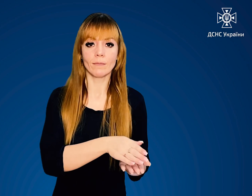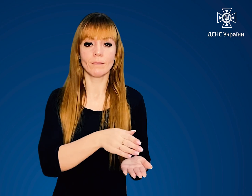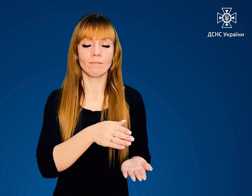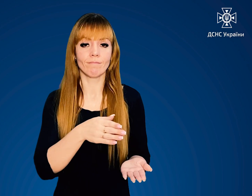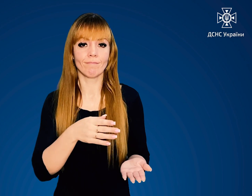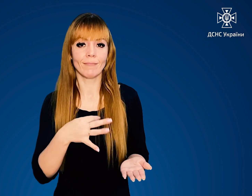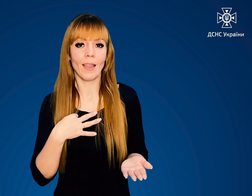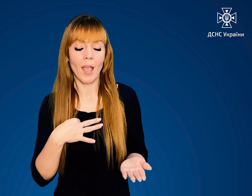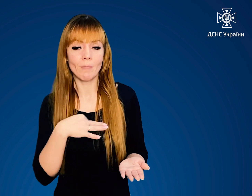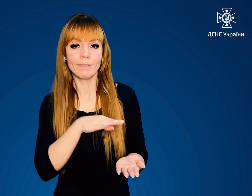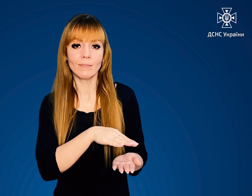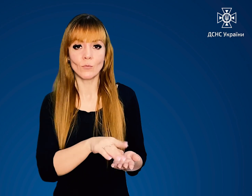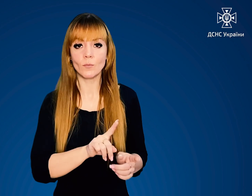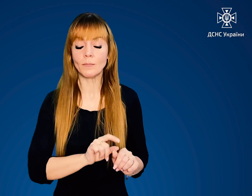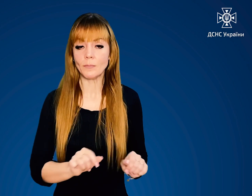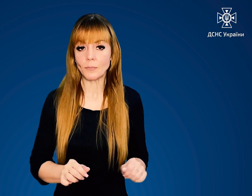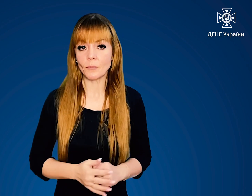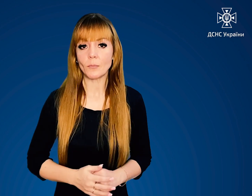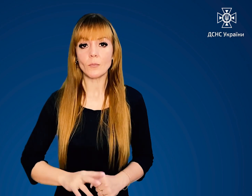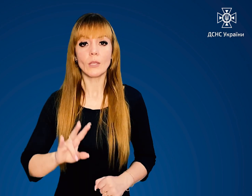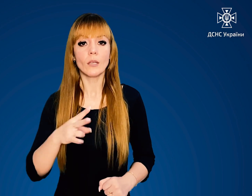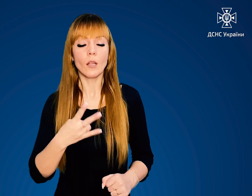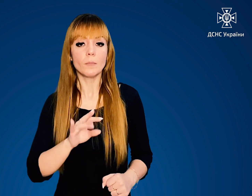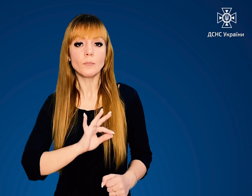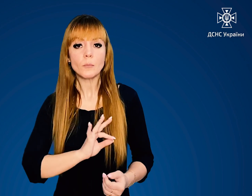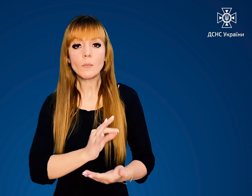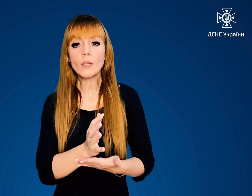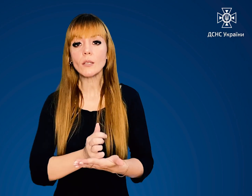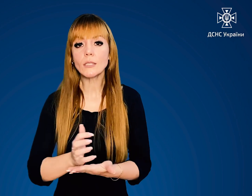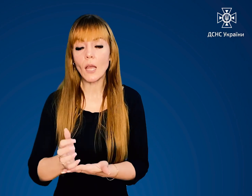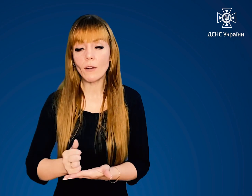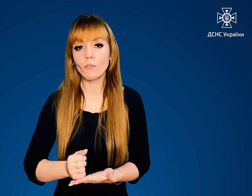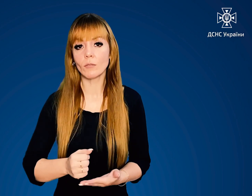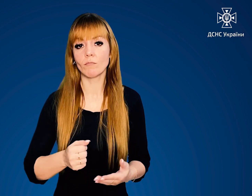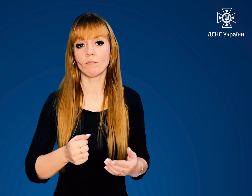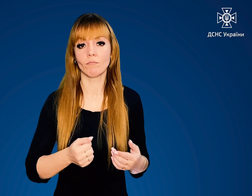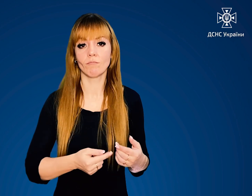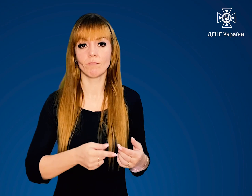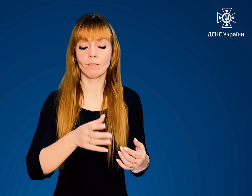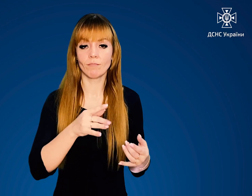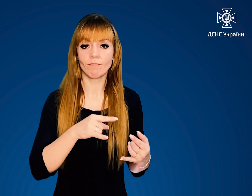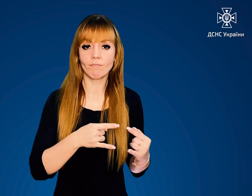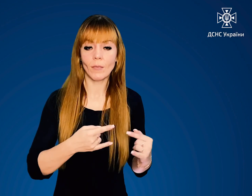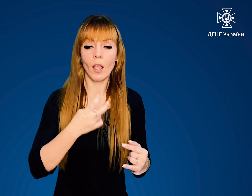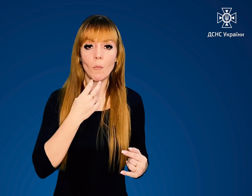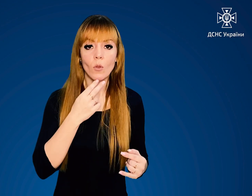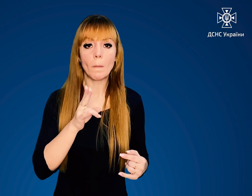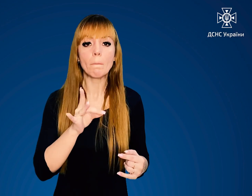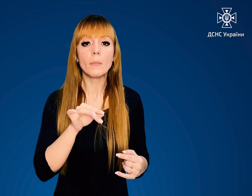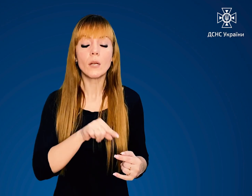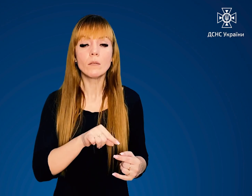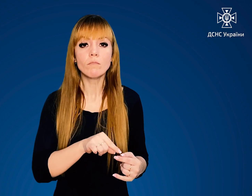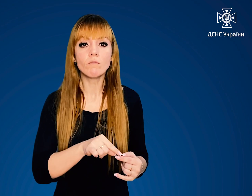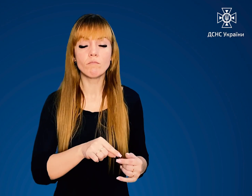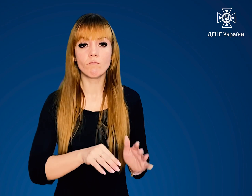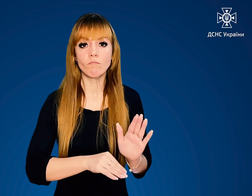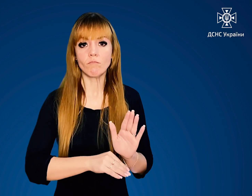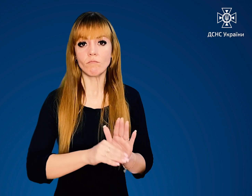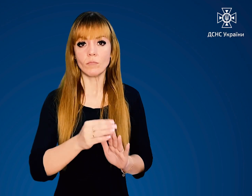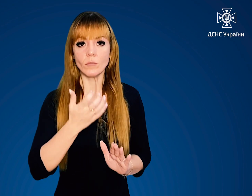Не користуйтеся резервним джерелом електропостачання або іншим гаджетом при підвищенні його